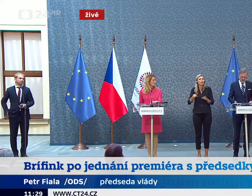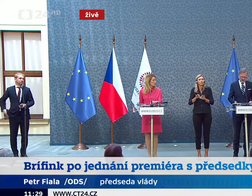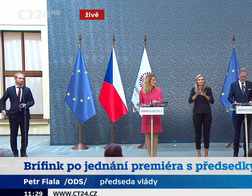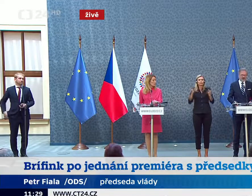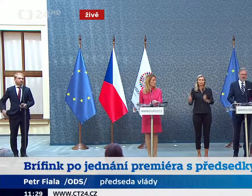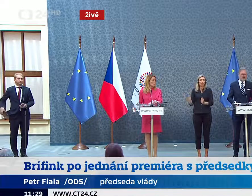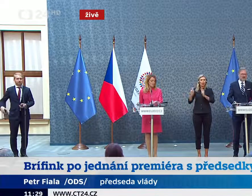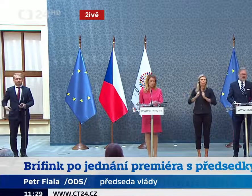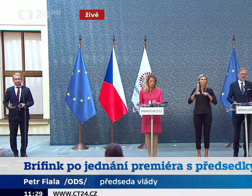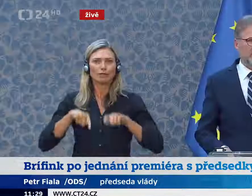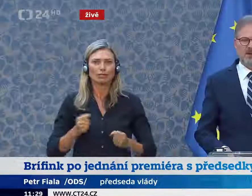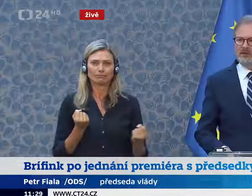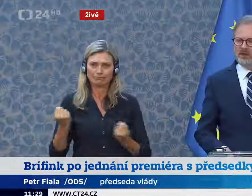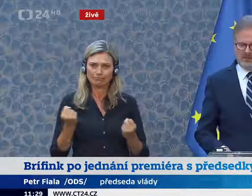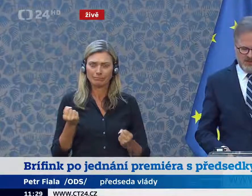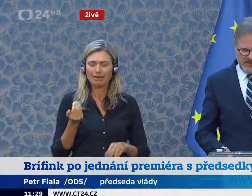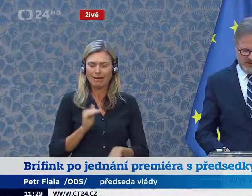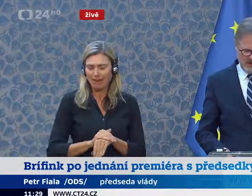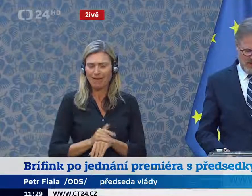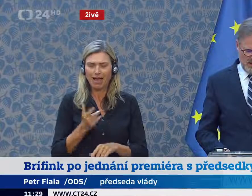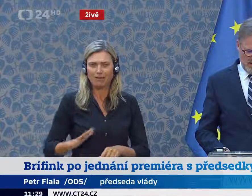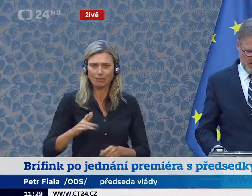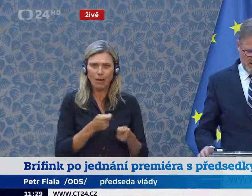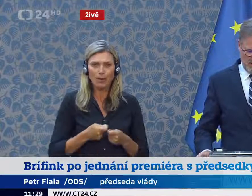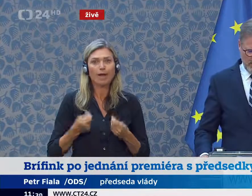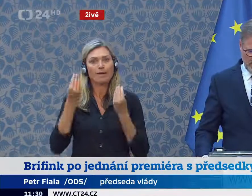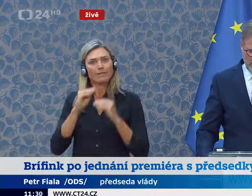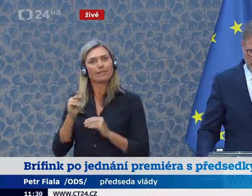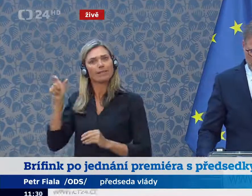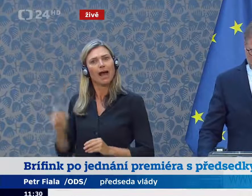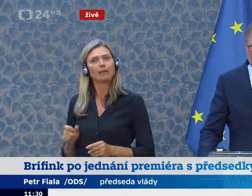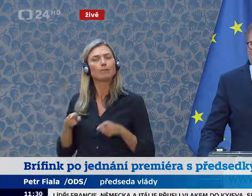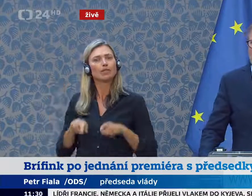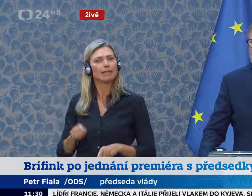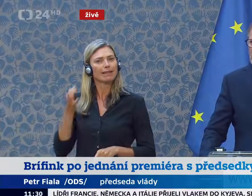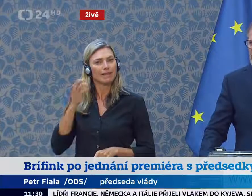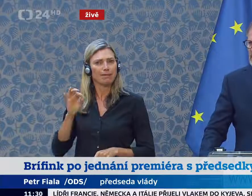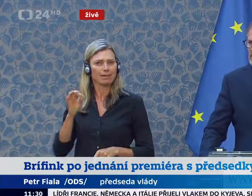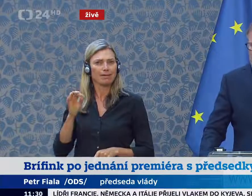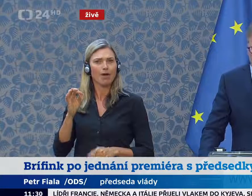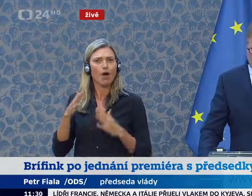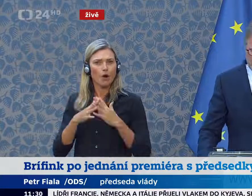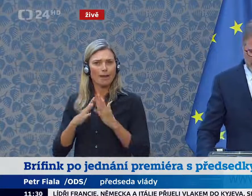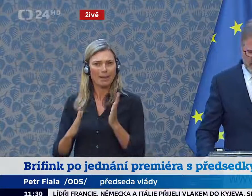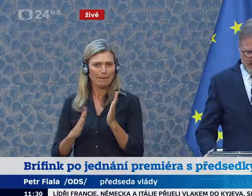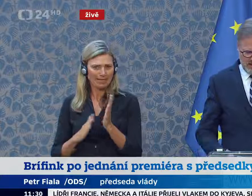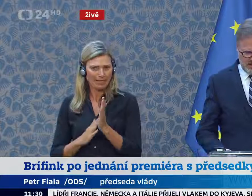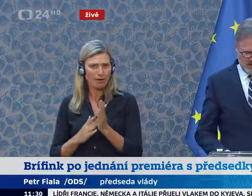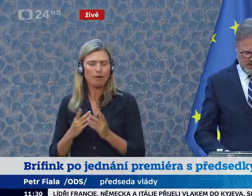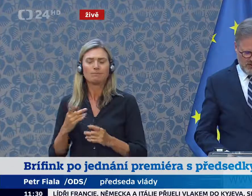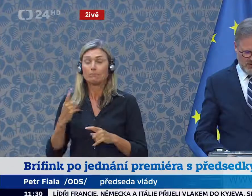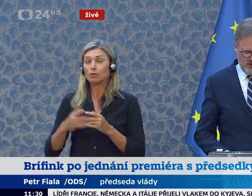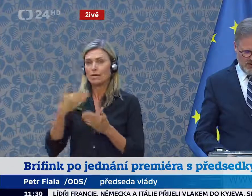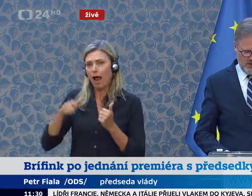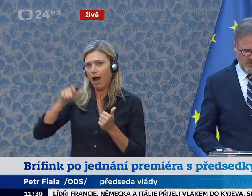Českého předsednictví v Radě Evropské unie přivítat předsedkyně Evropského parlamentu paní Robertu Metzola a